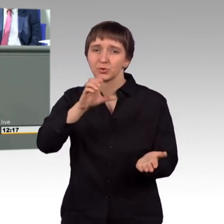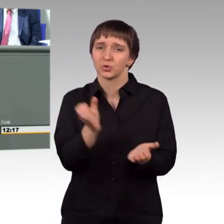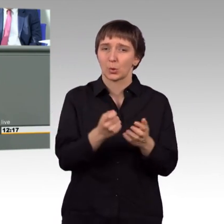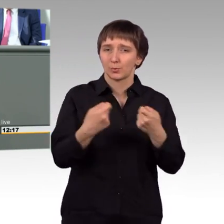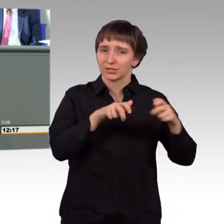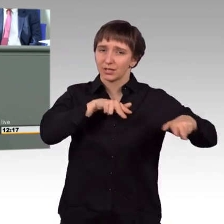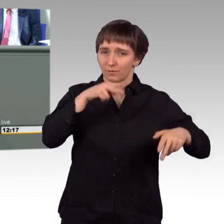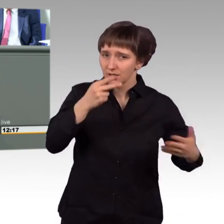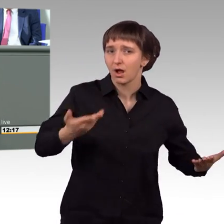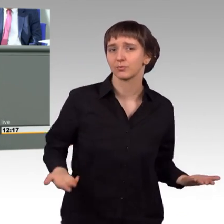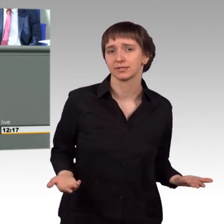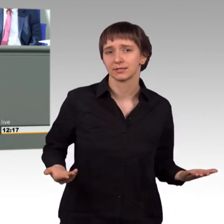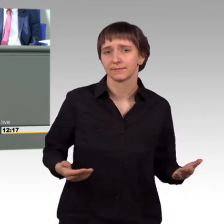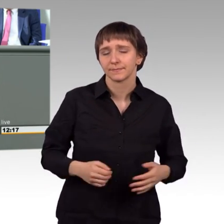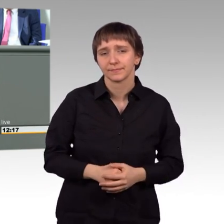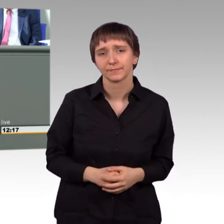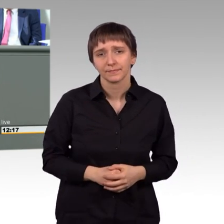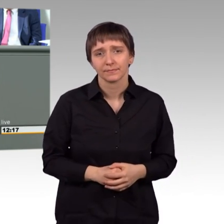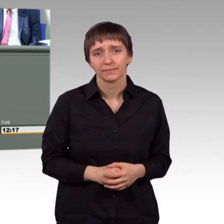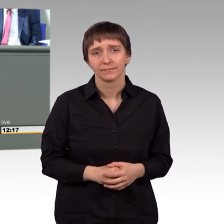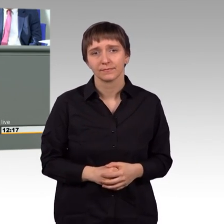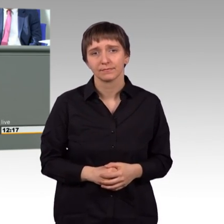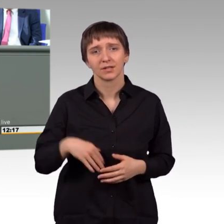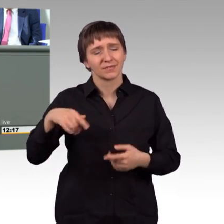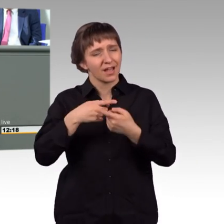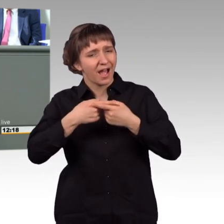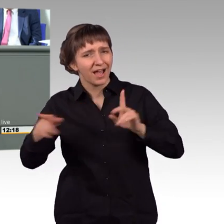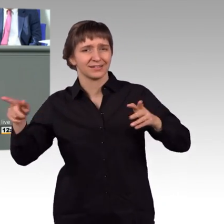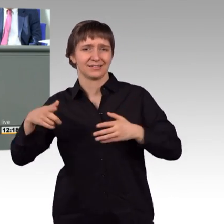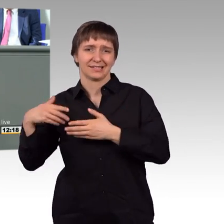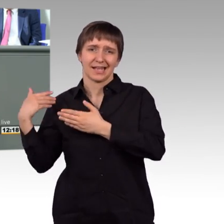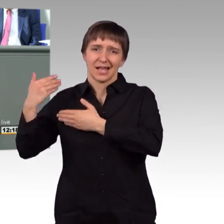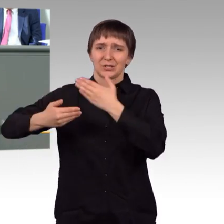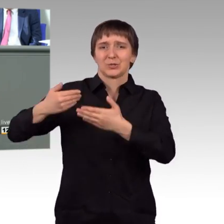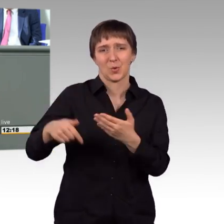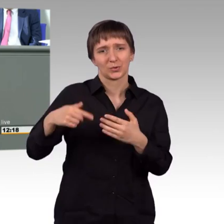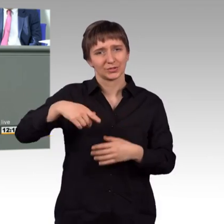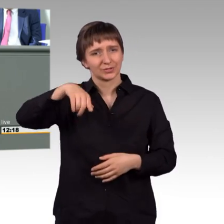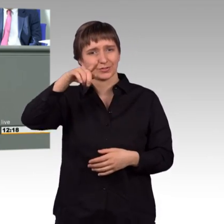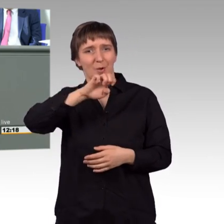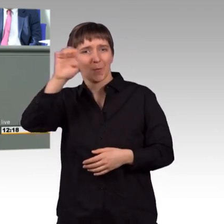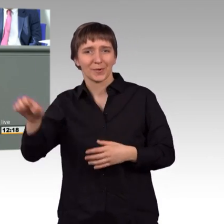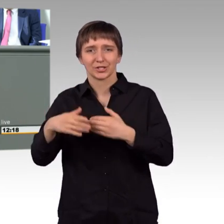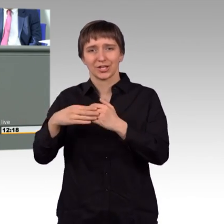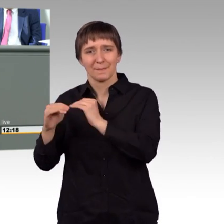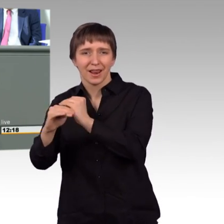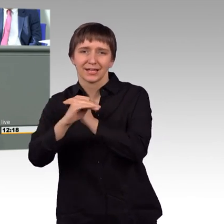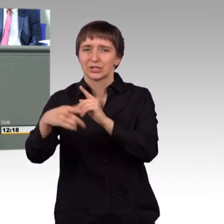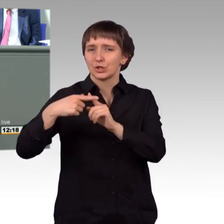Ganz anders. Eine junge, wohltuend mutige Generation von Spitzenpolitikern in europäischen Nachbarländern. Eine neue Generation,